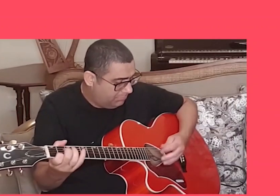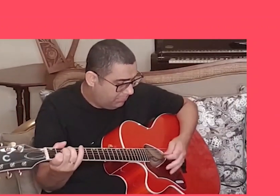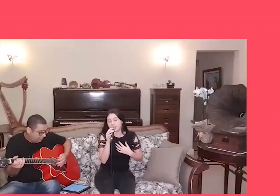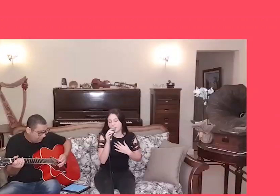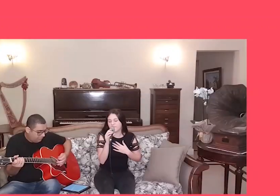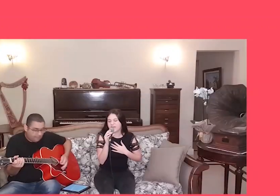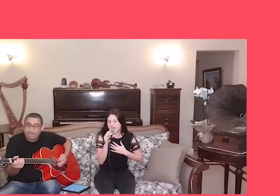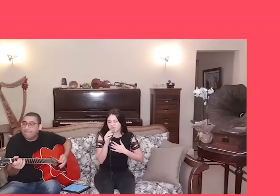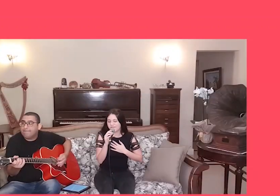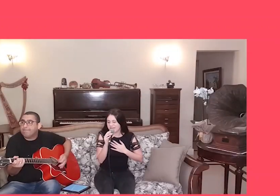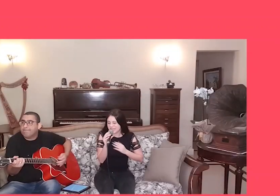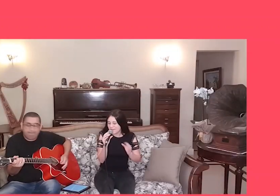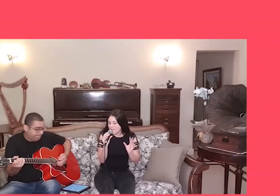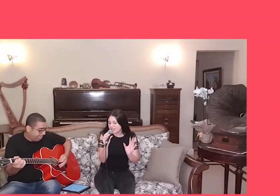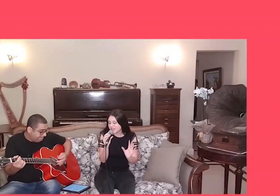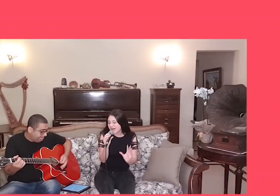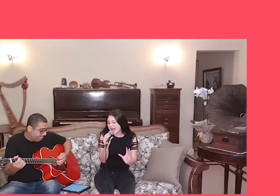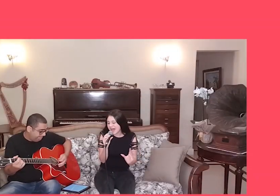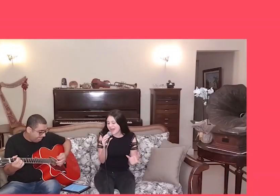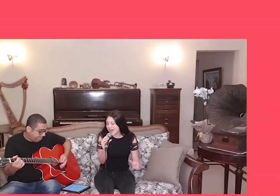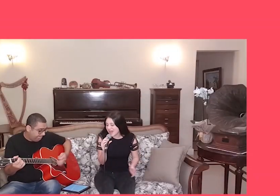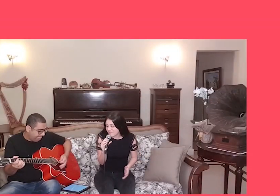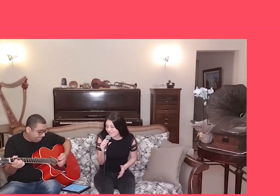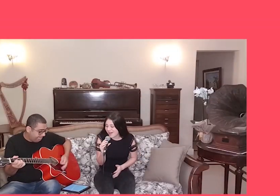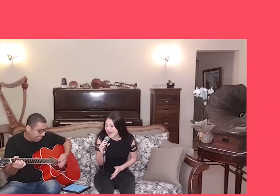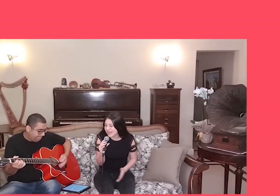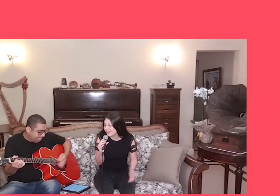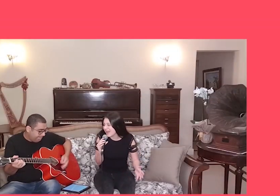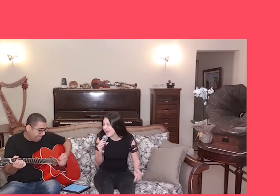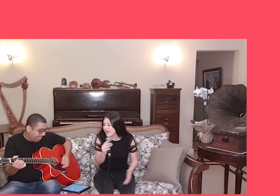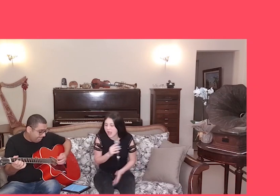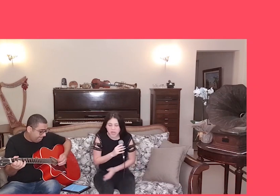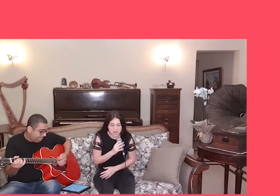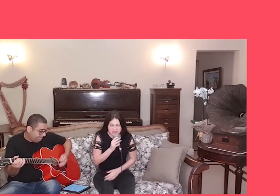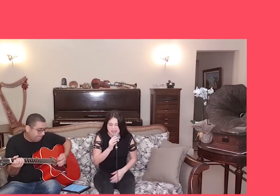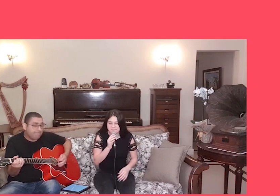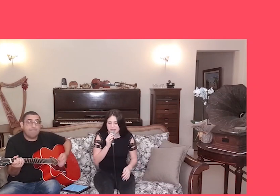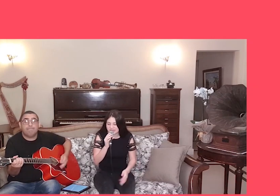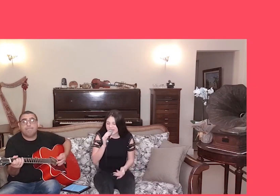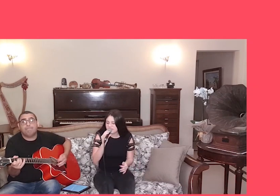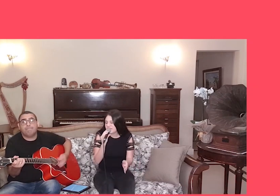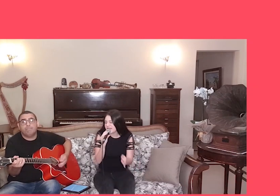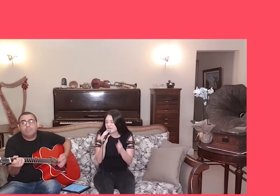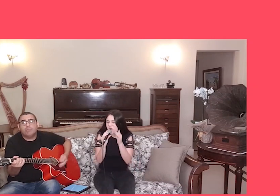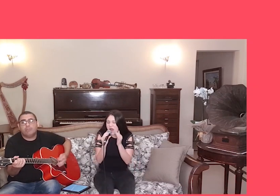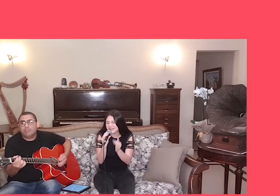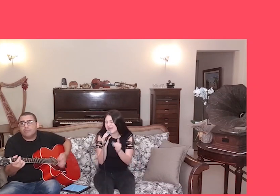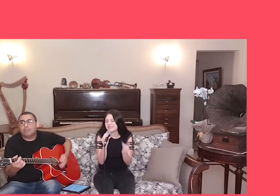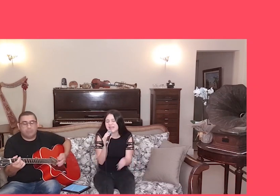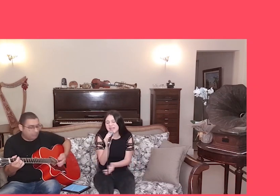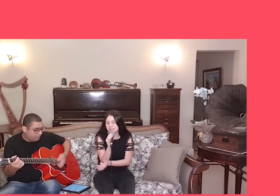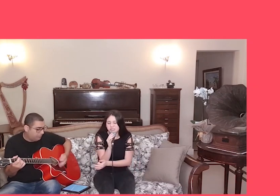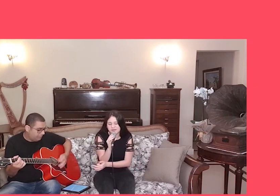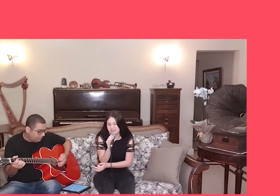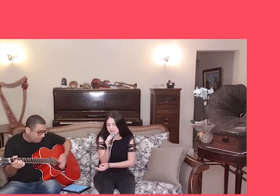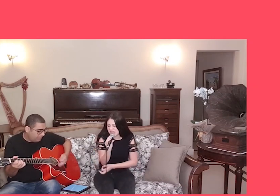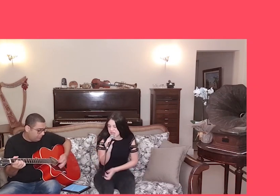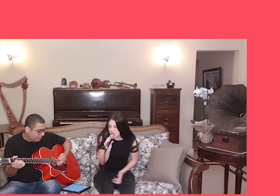Eu vejo a vida melhor clara e parta Refleta de toda